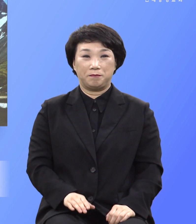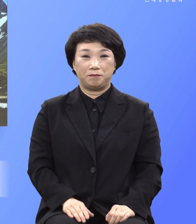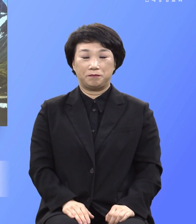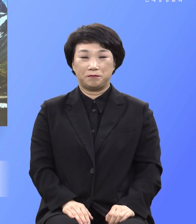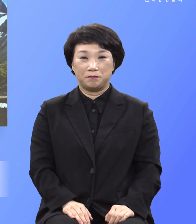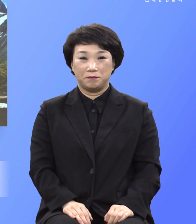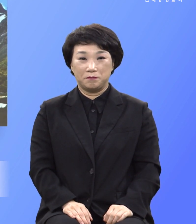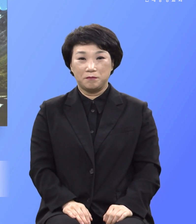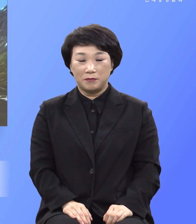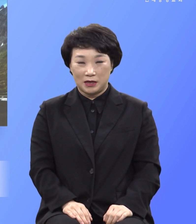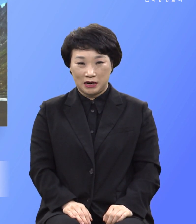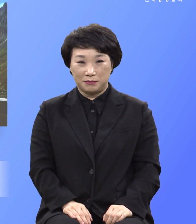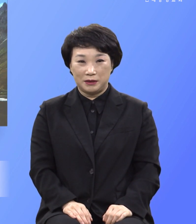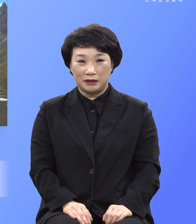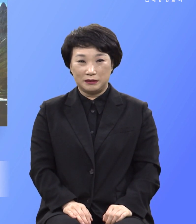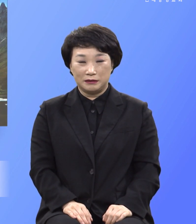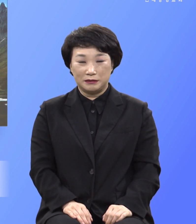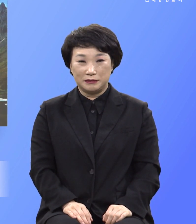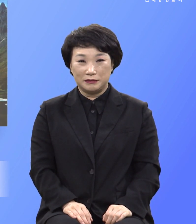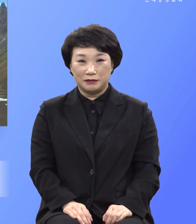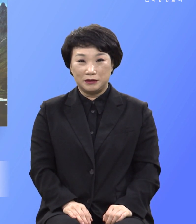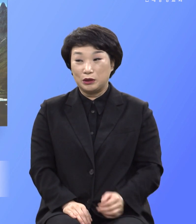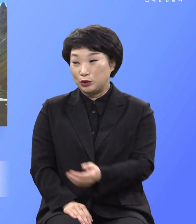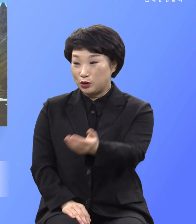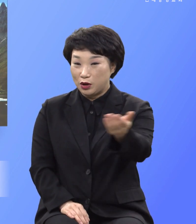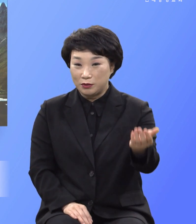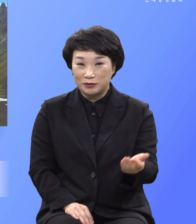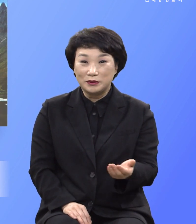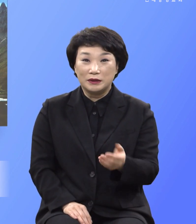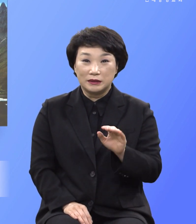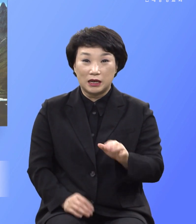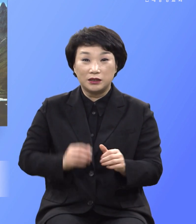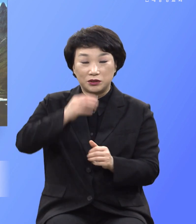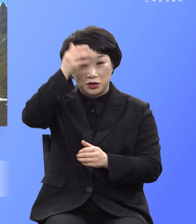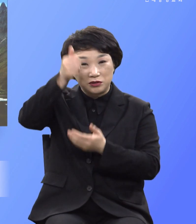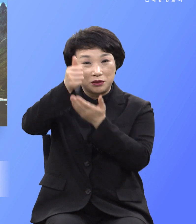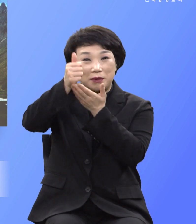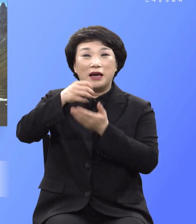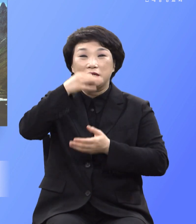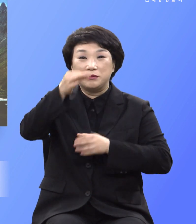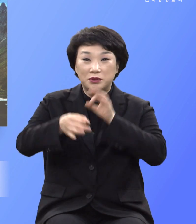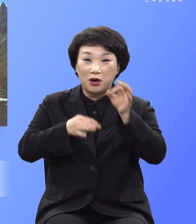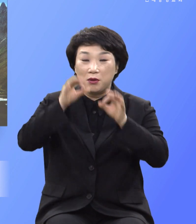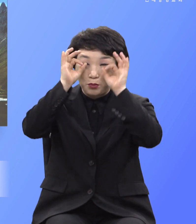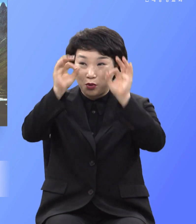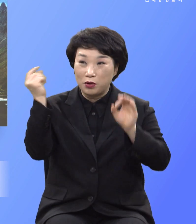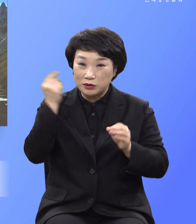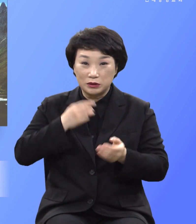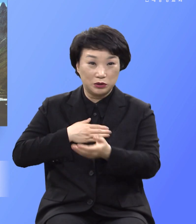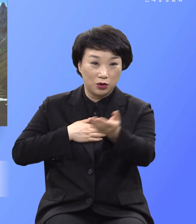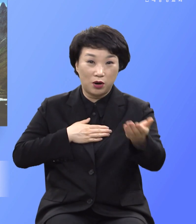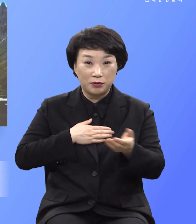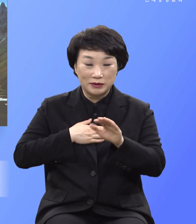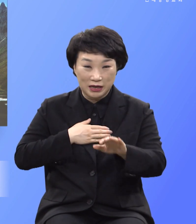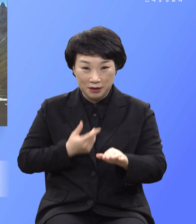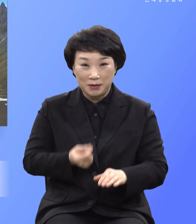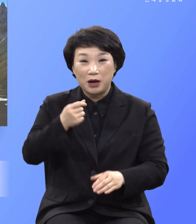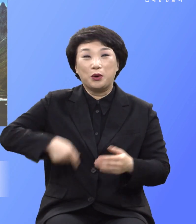하시니라 여러분 성령의 소리를 듣는 자가 바로 회개할 것이며